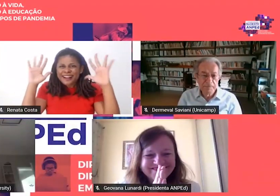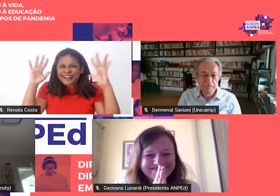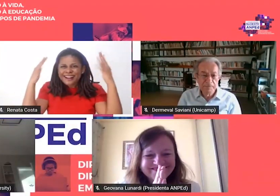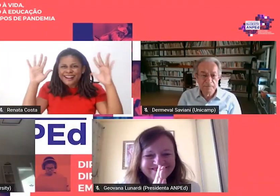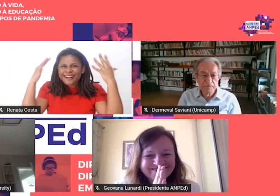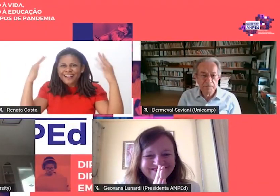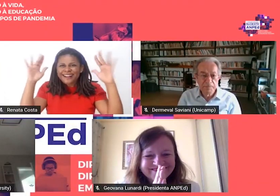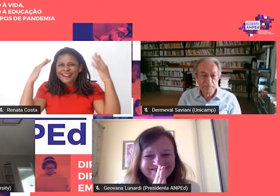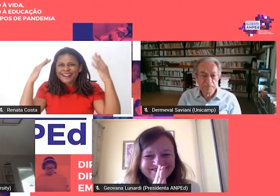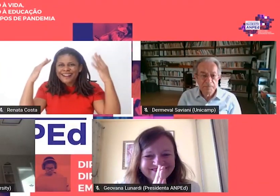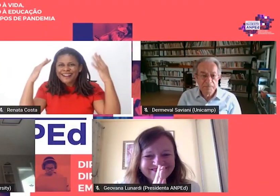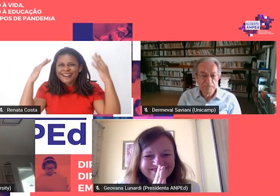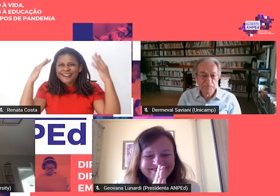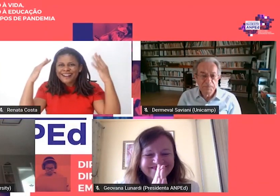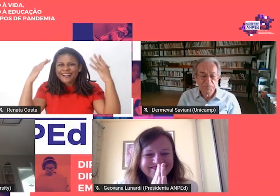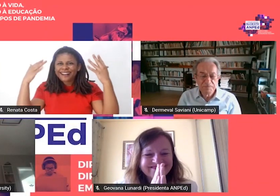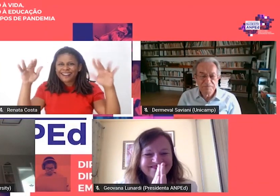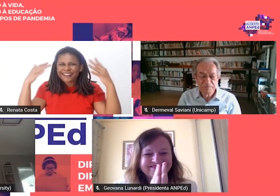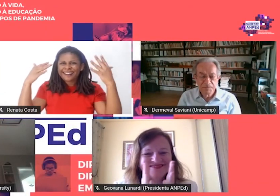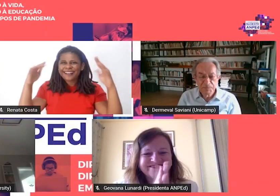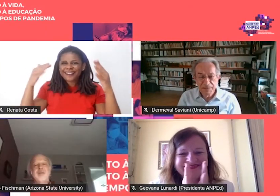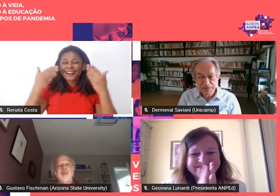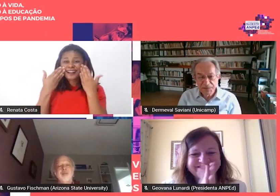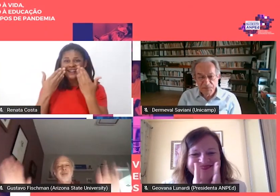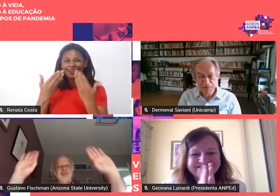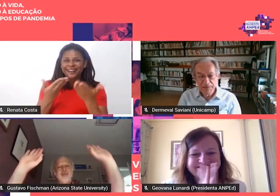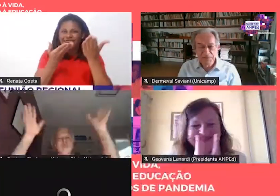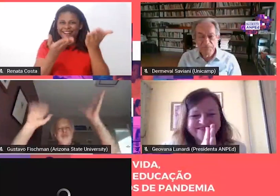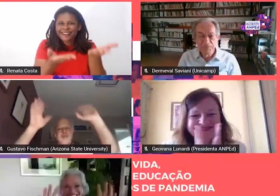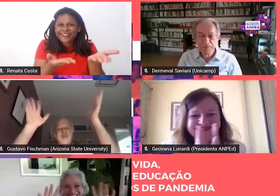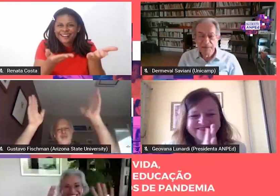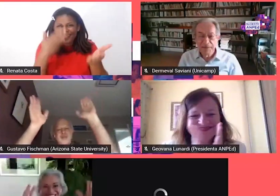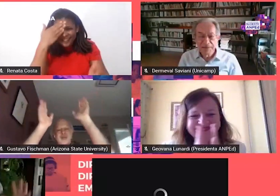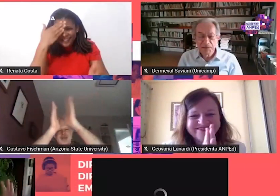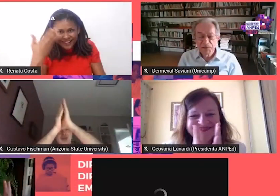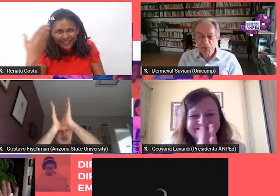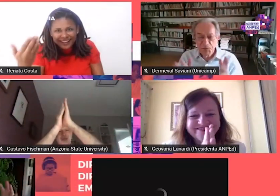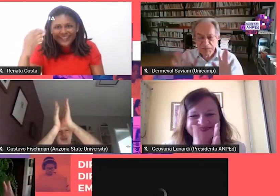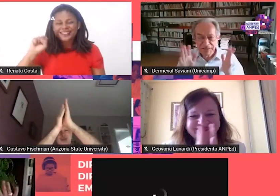aplaudir o Demerval a sua obra educação brasileira